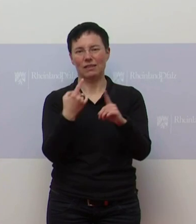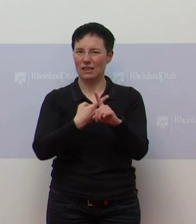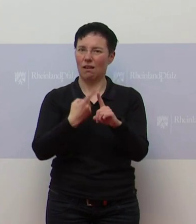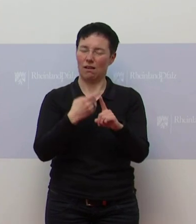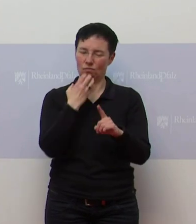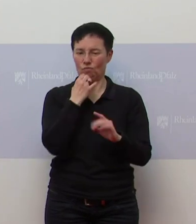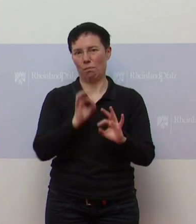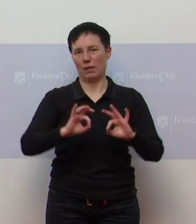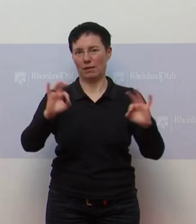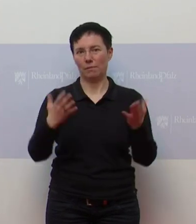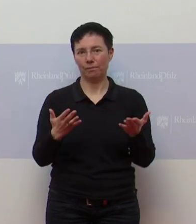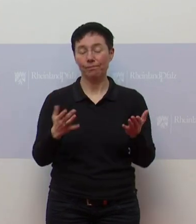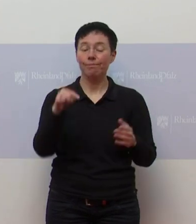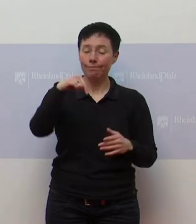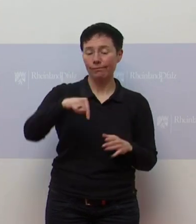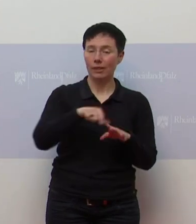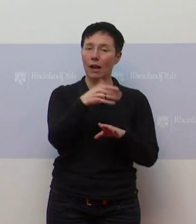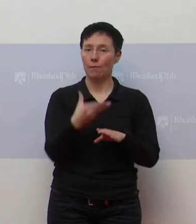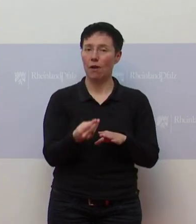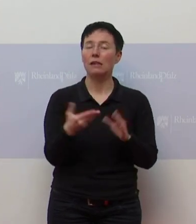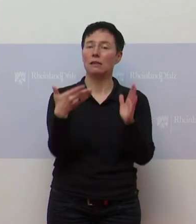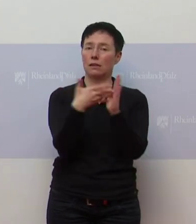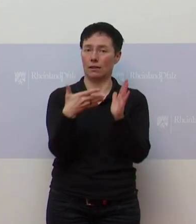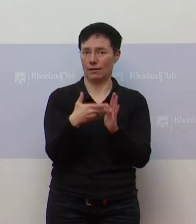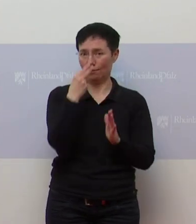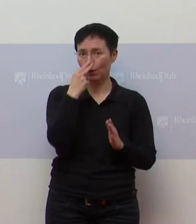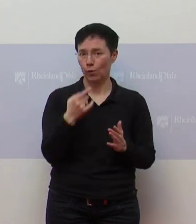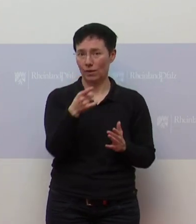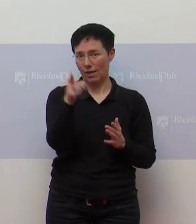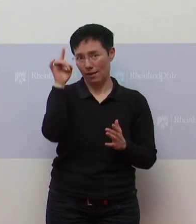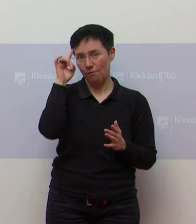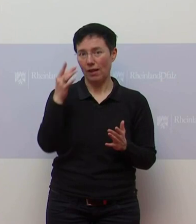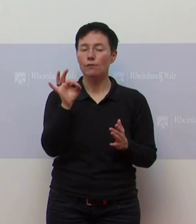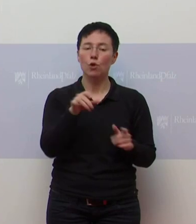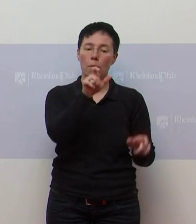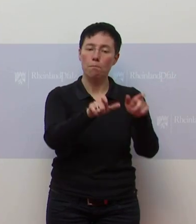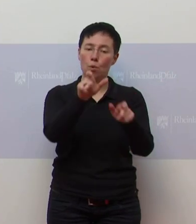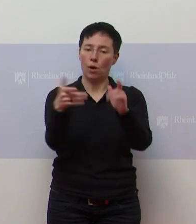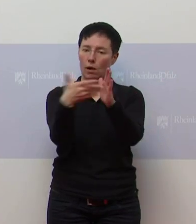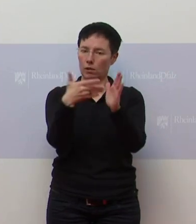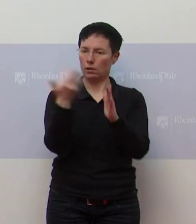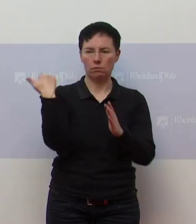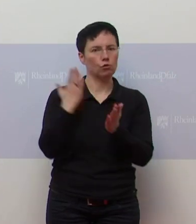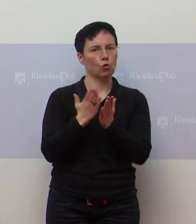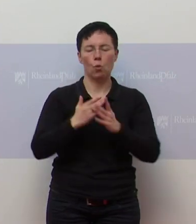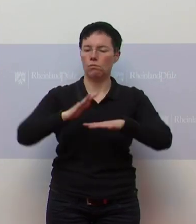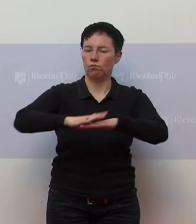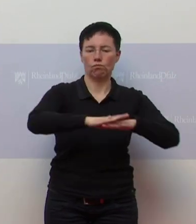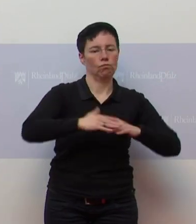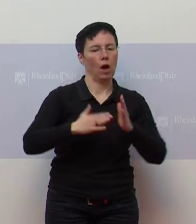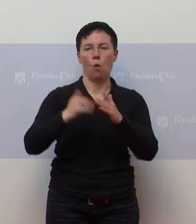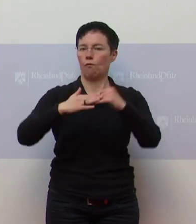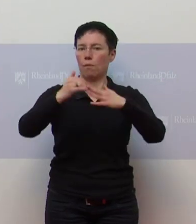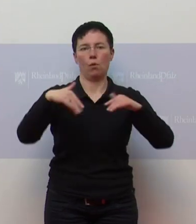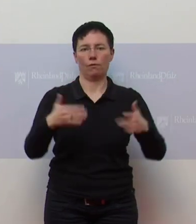Wie sieht es mit den Tests in Rheinland-Pfalz aus? Sie wissen das, dass wir die Testinfrastruktur für die Bürgertests ja längst aufgebaut haben. Bei uns kann es jeder